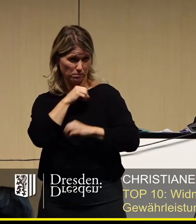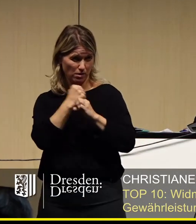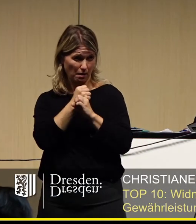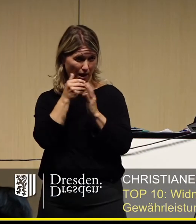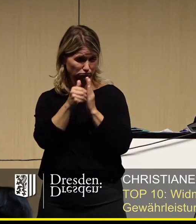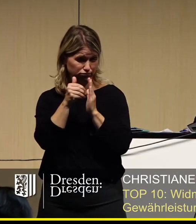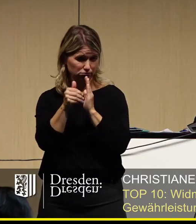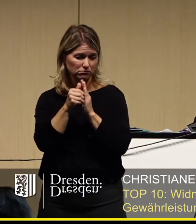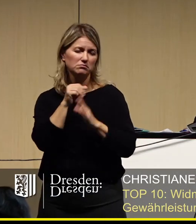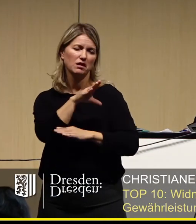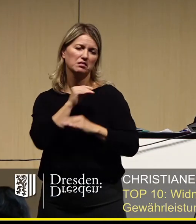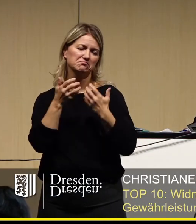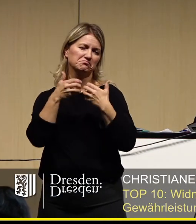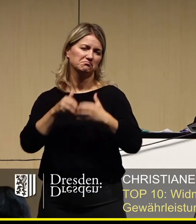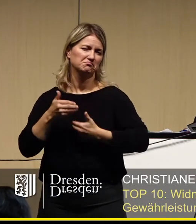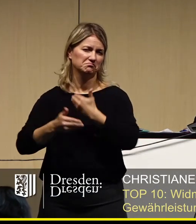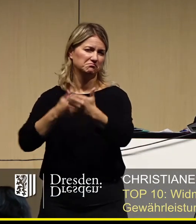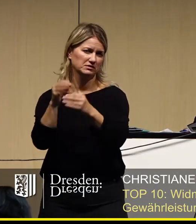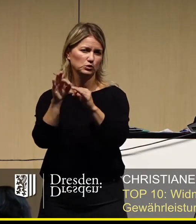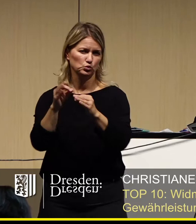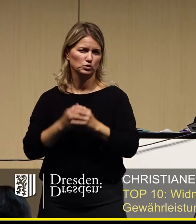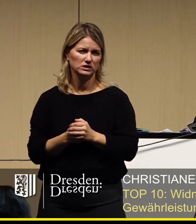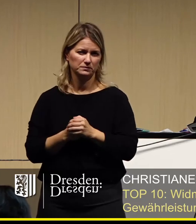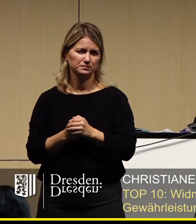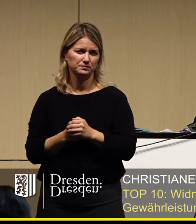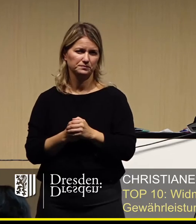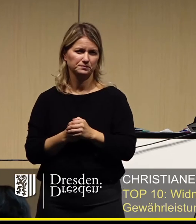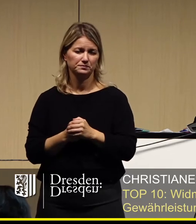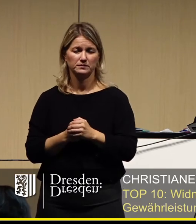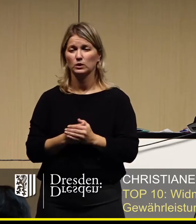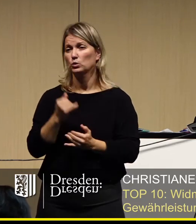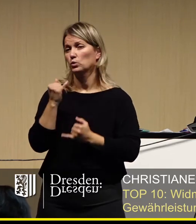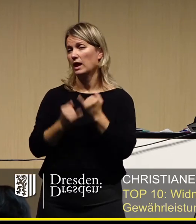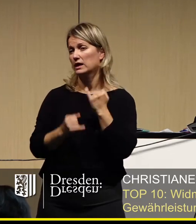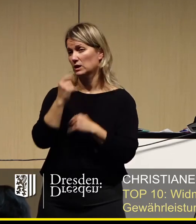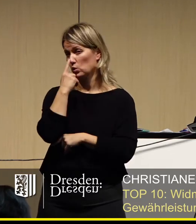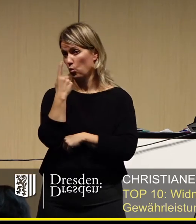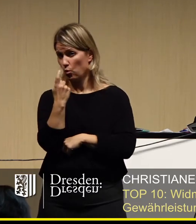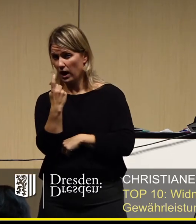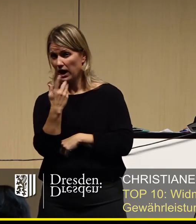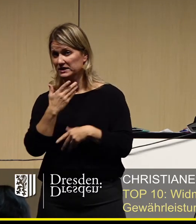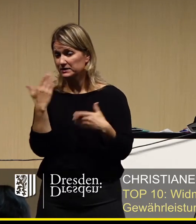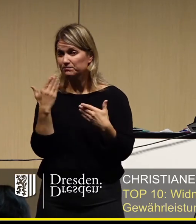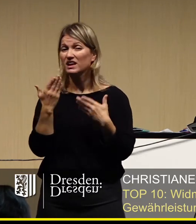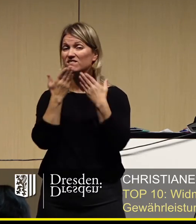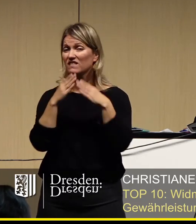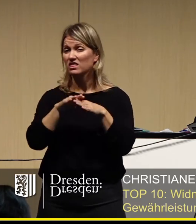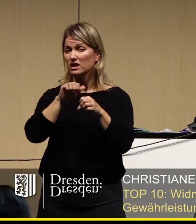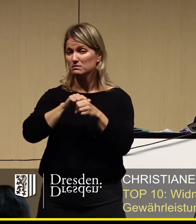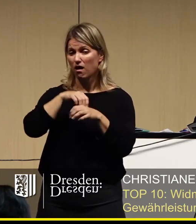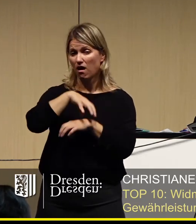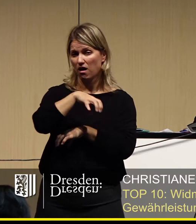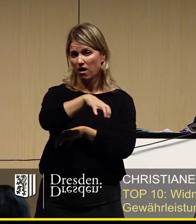auf dem richtigen Weg. Und last but not least, damit der Weihnachtsmarkt oder die Weihnachtsmärkte